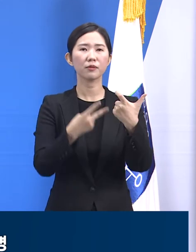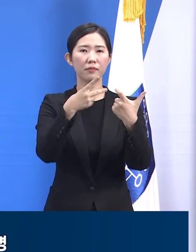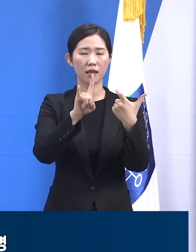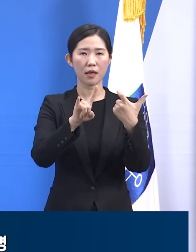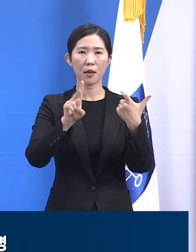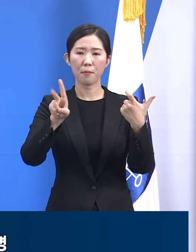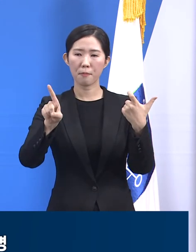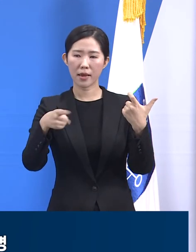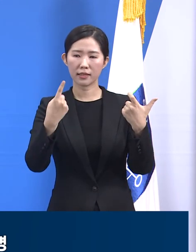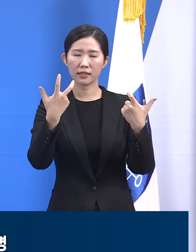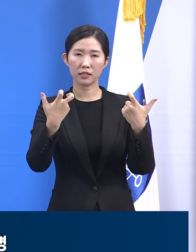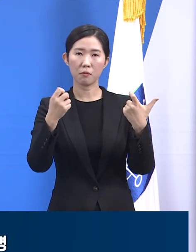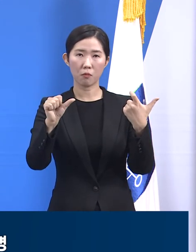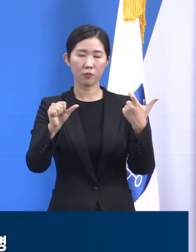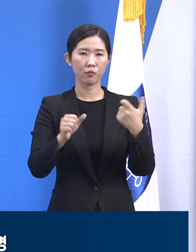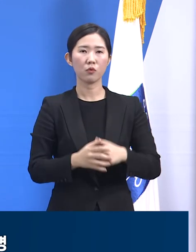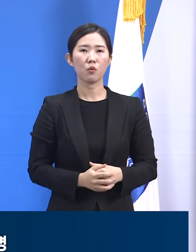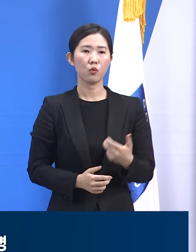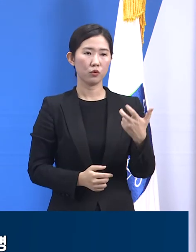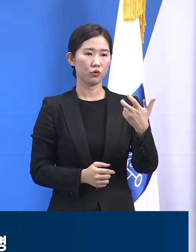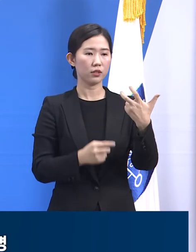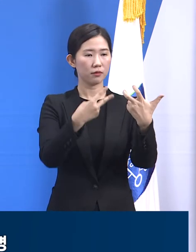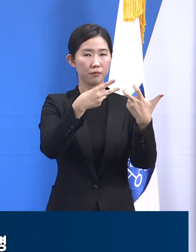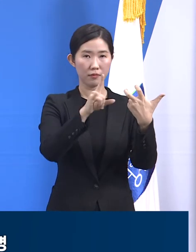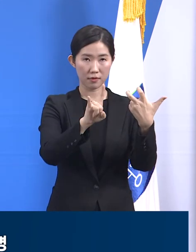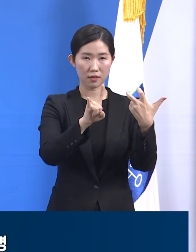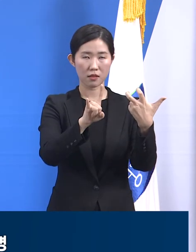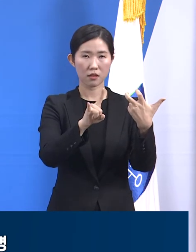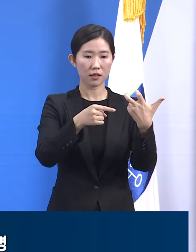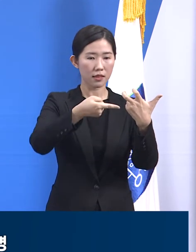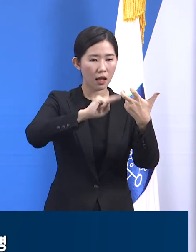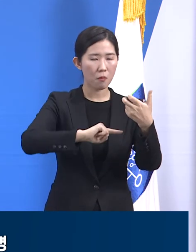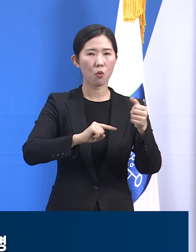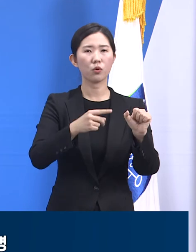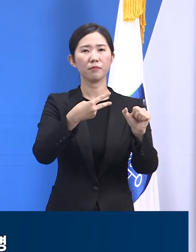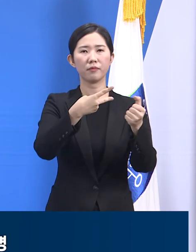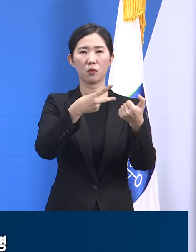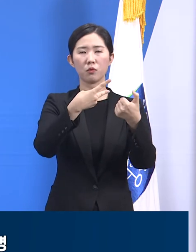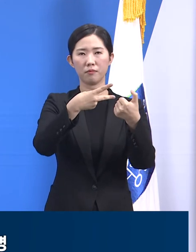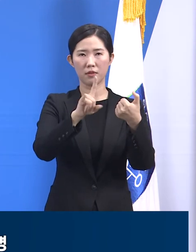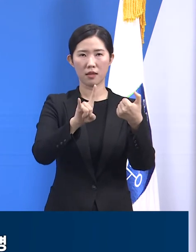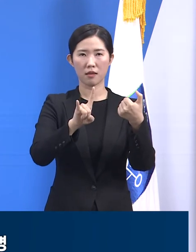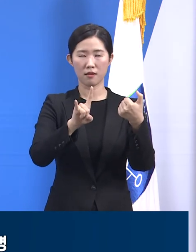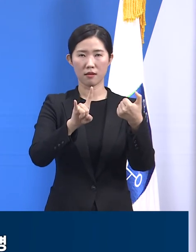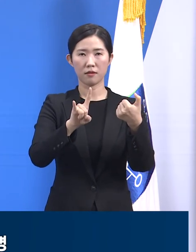150.9명 50대 119.4명 순이었습니다.